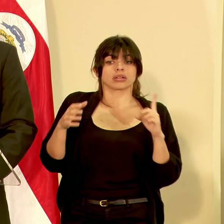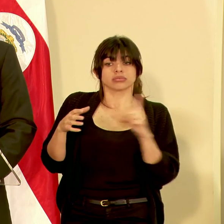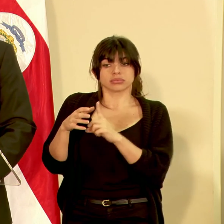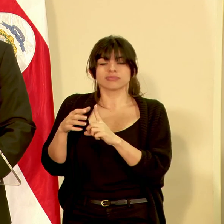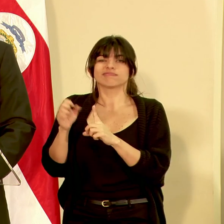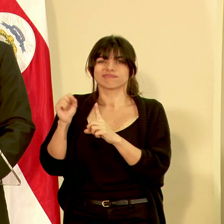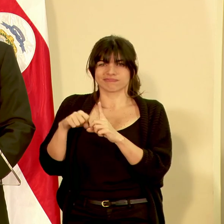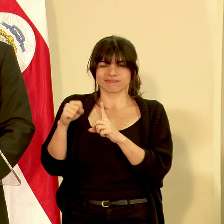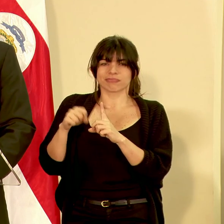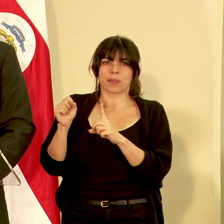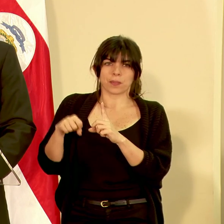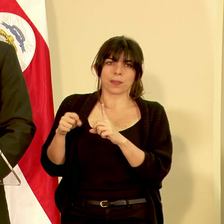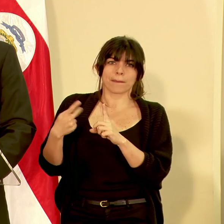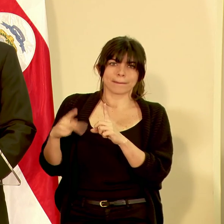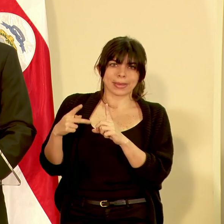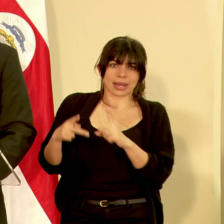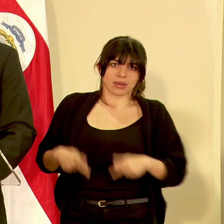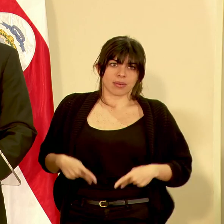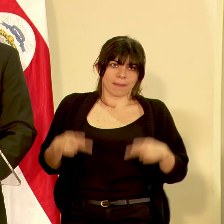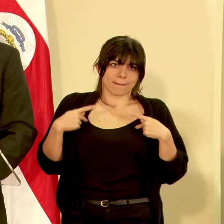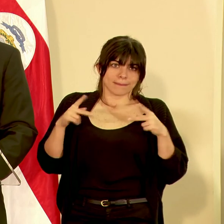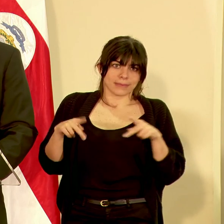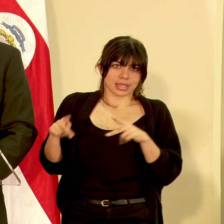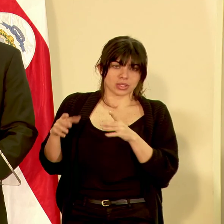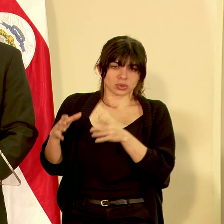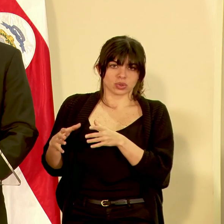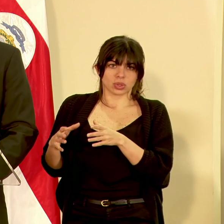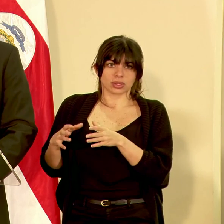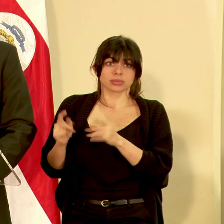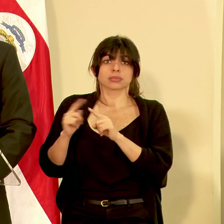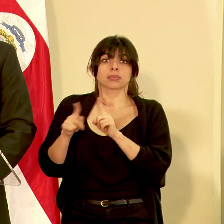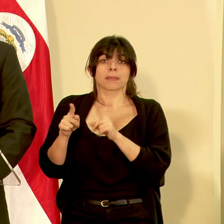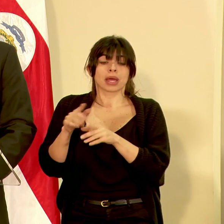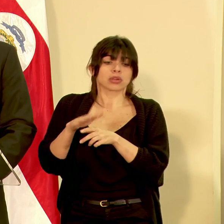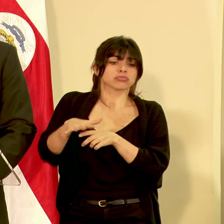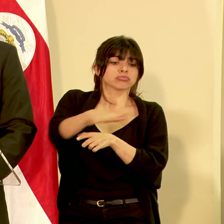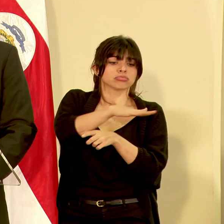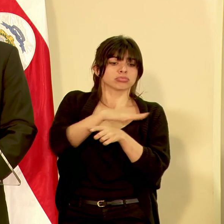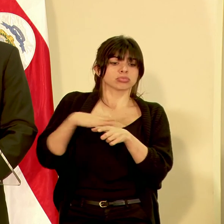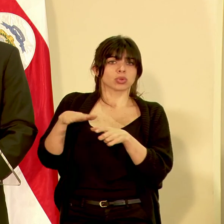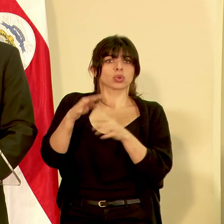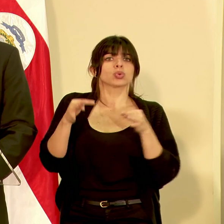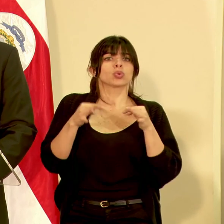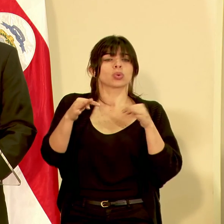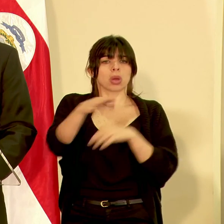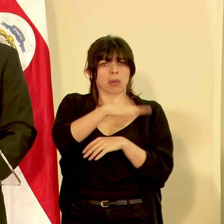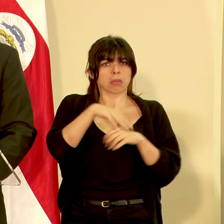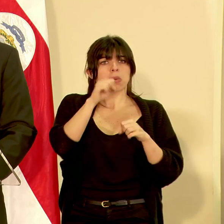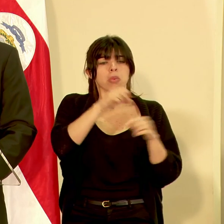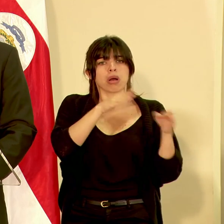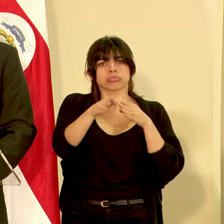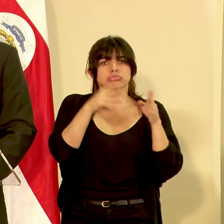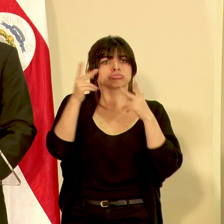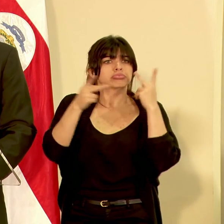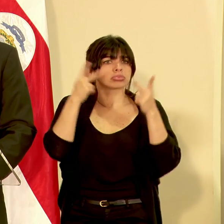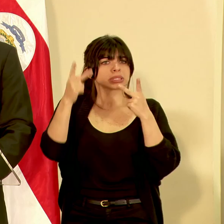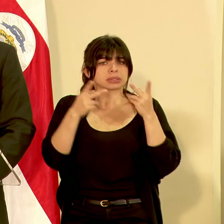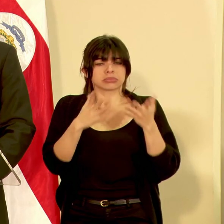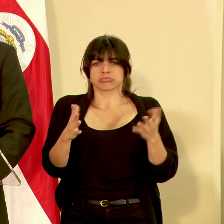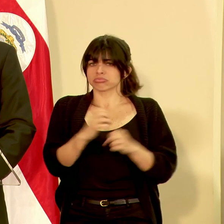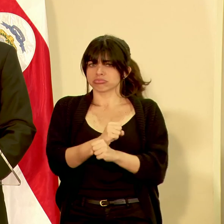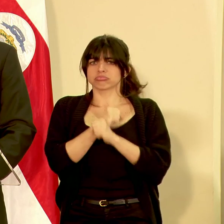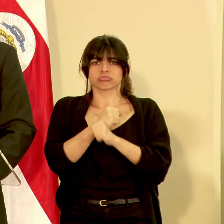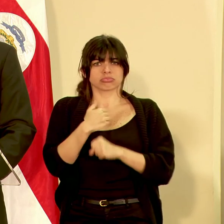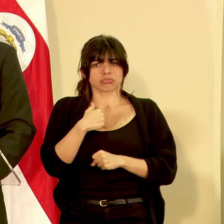pues puede poner en peligro la vida de las personas pero en el resto del Cantón de Turrialba se puede visitar con toda